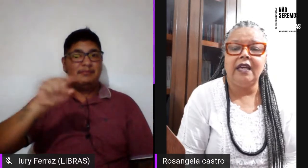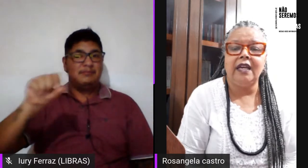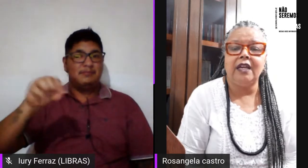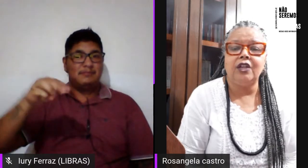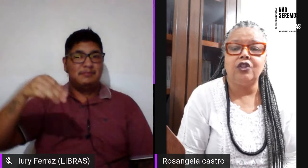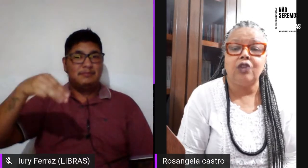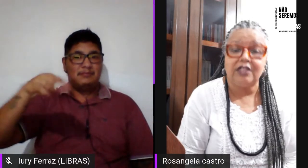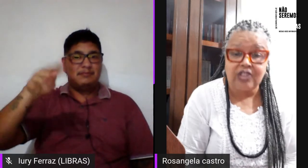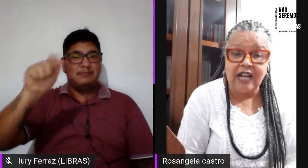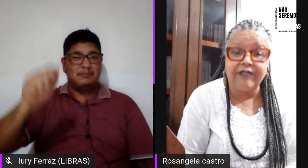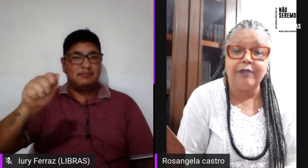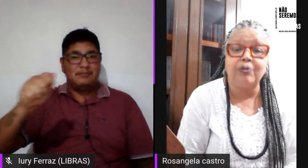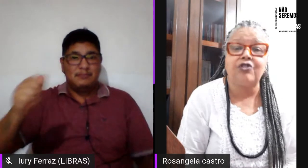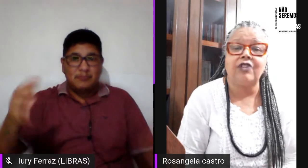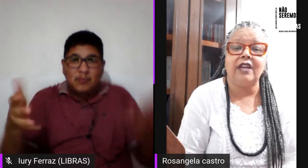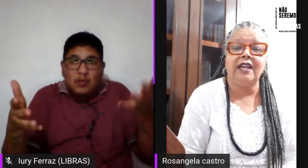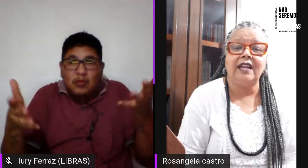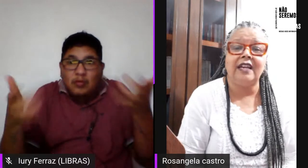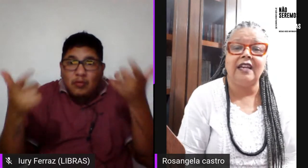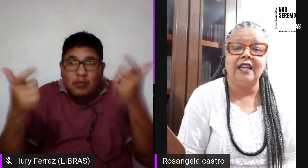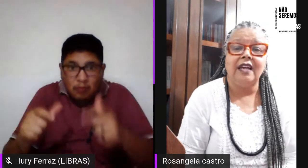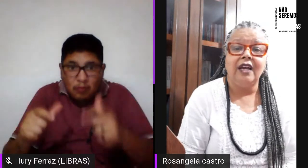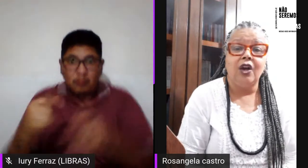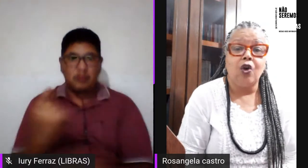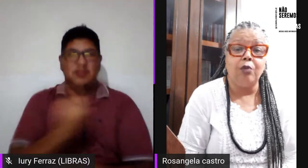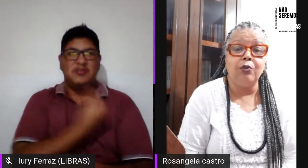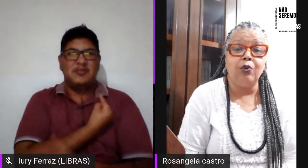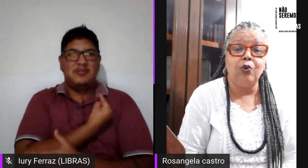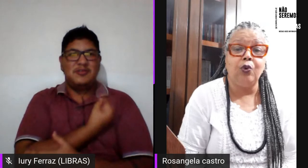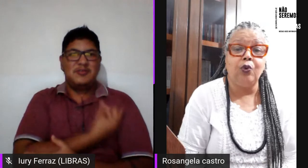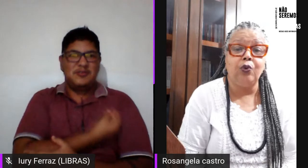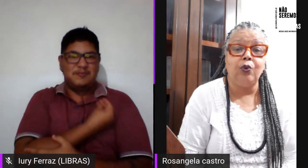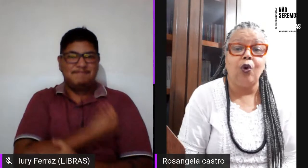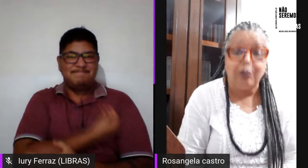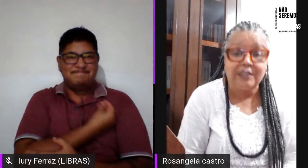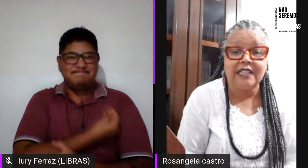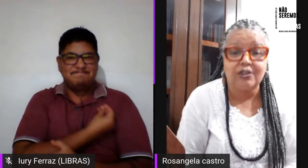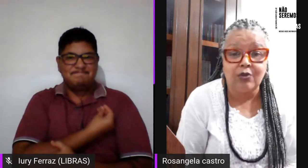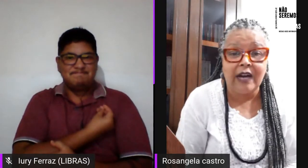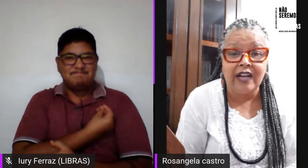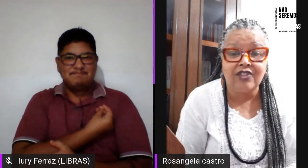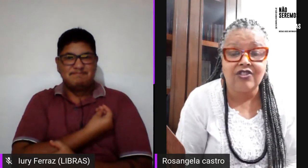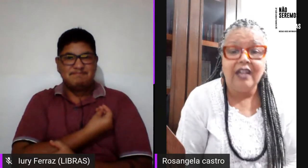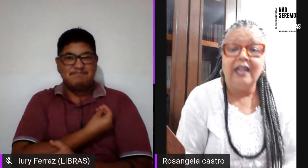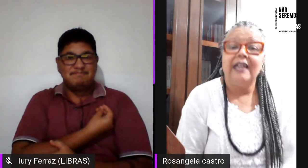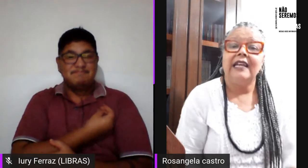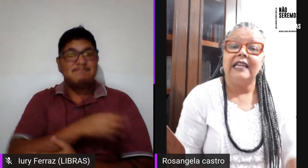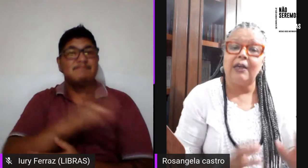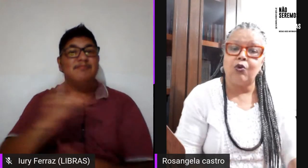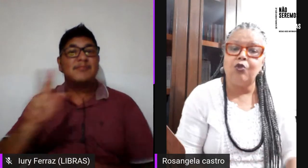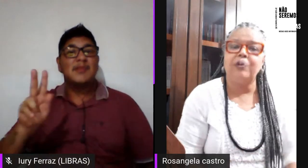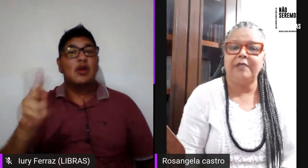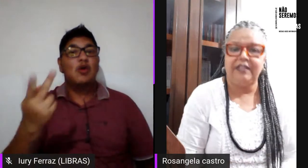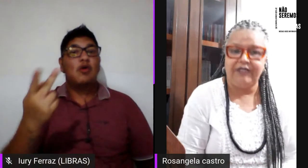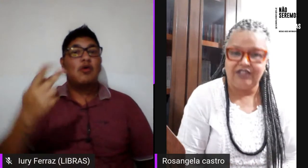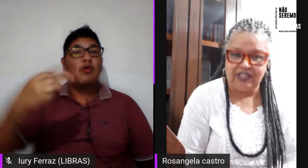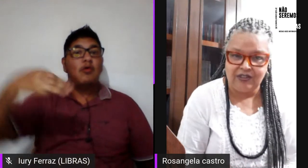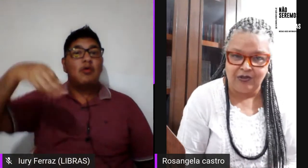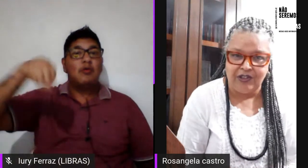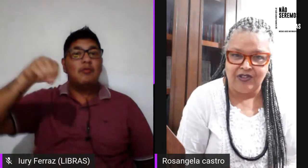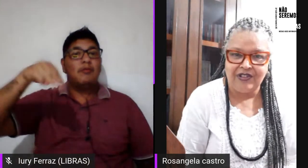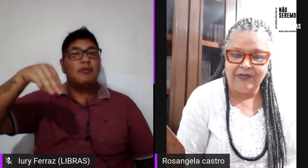nós estávamos como homossexuais em algumas